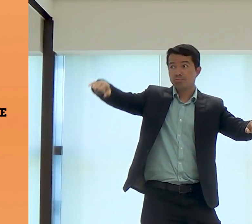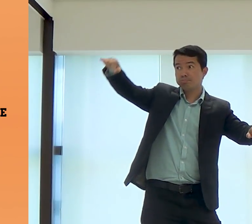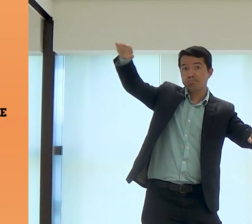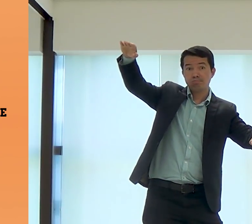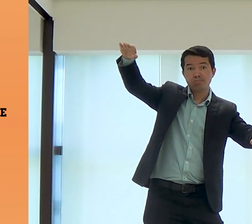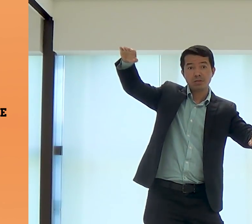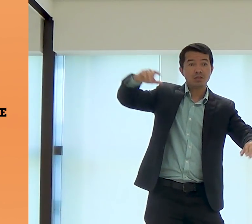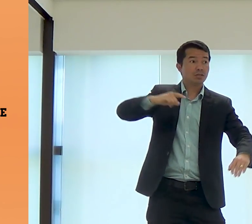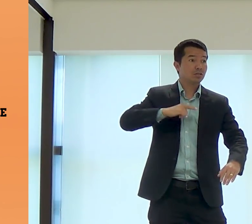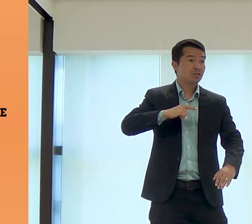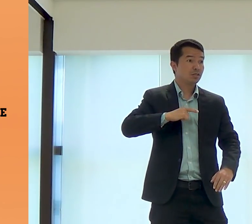12 anos.